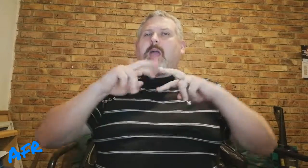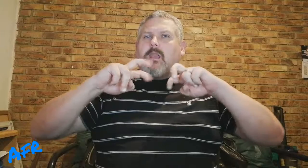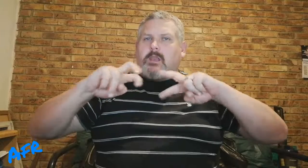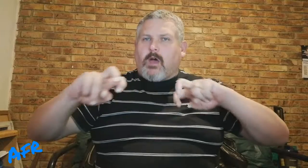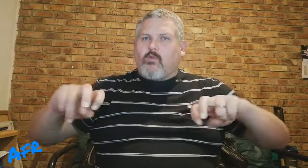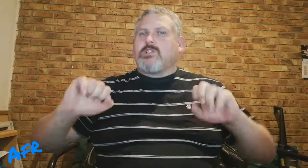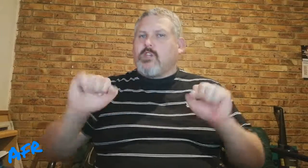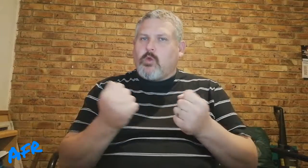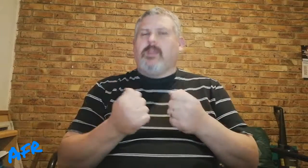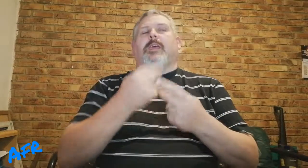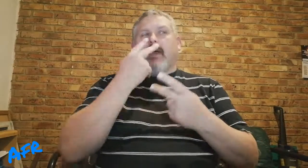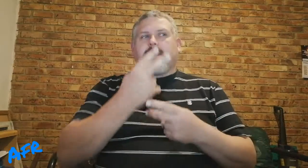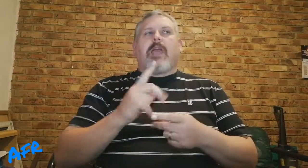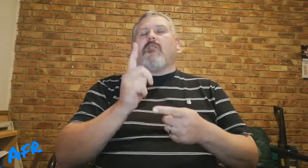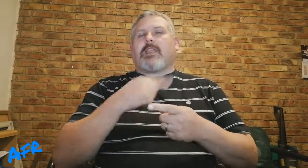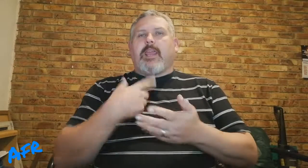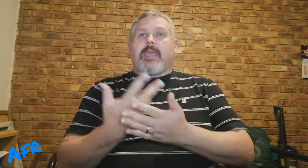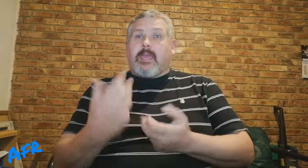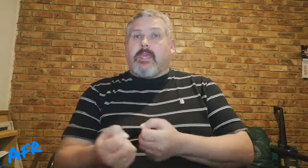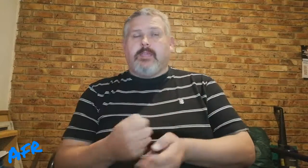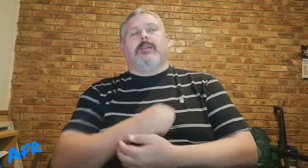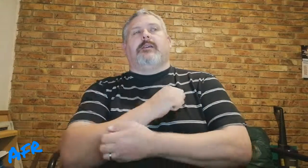as we pietje gaan na voors en doen, gaan kijk wat gaan we kijk.